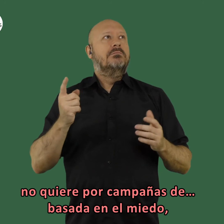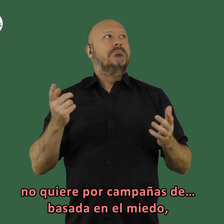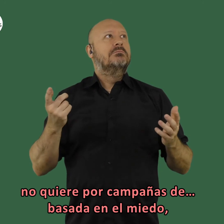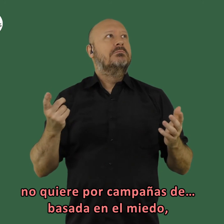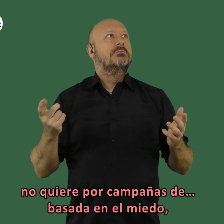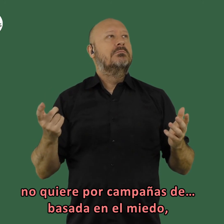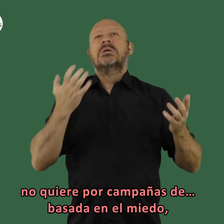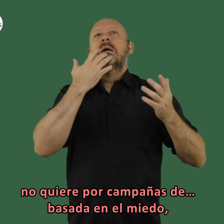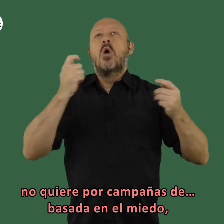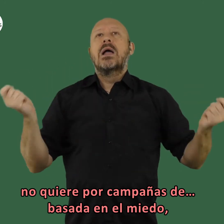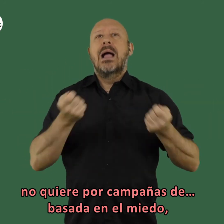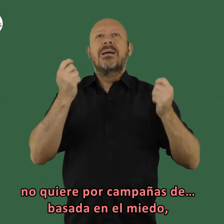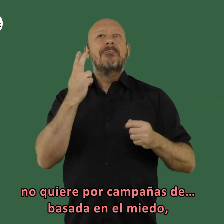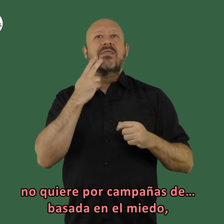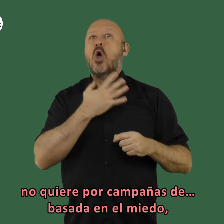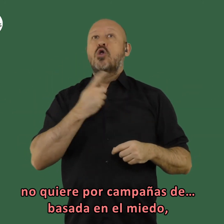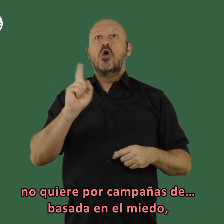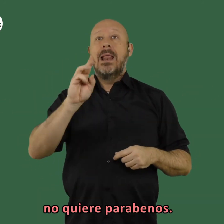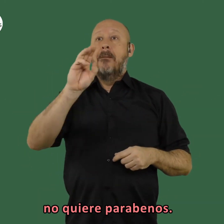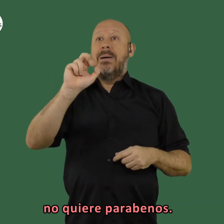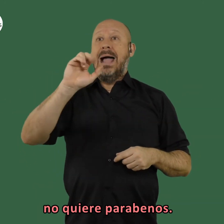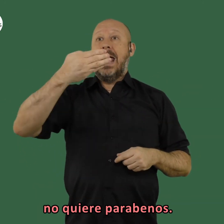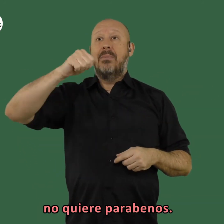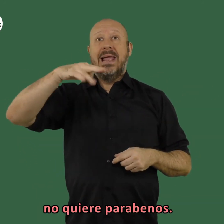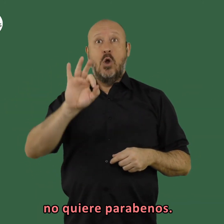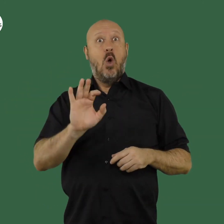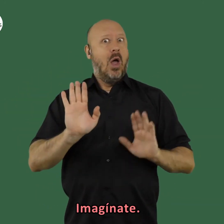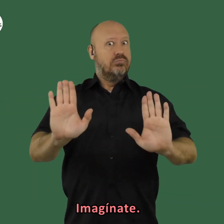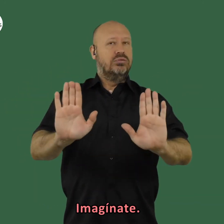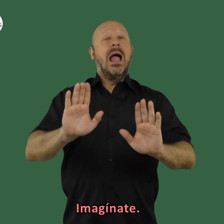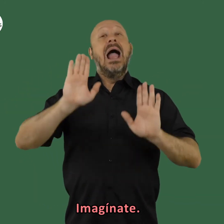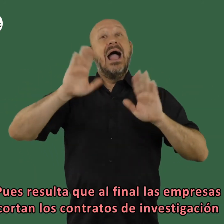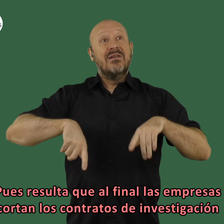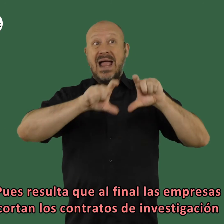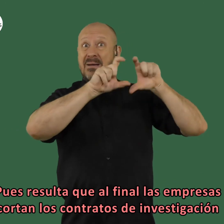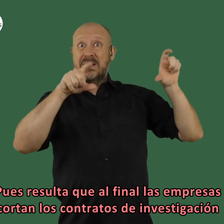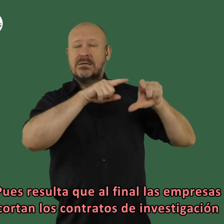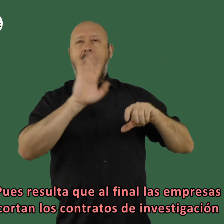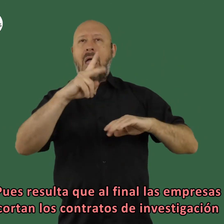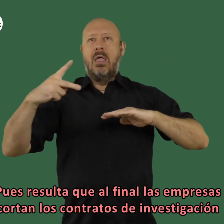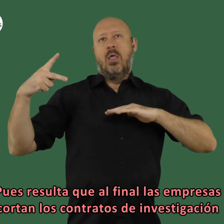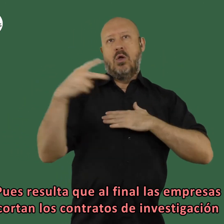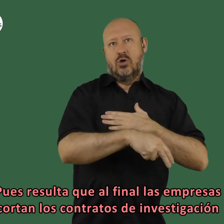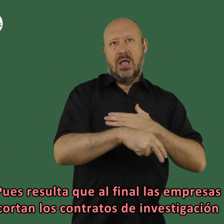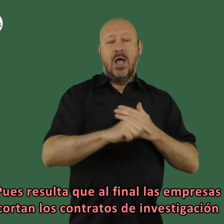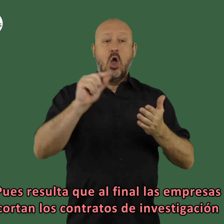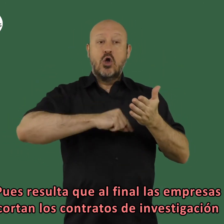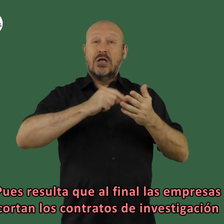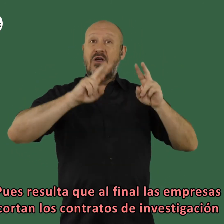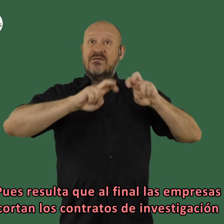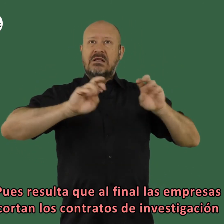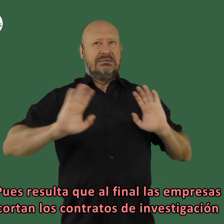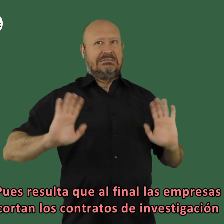campañas de basada en el miedo no quiere parabenos imagínate pues resulta que al final las empresas cortan